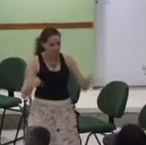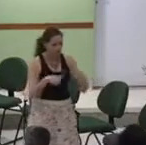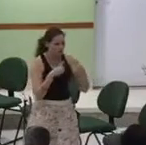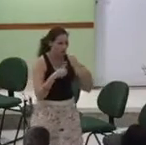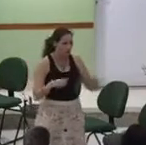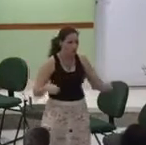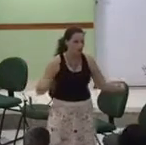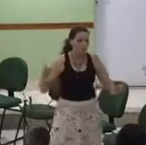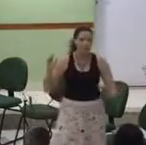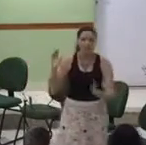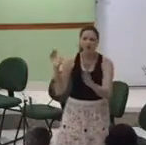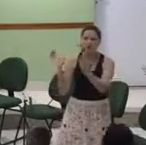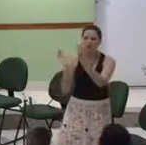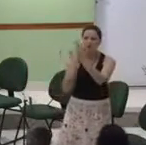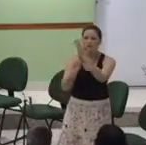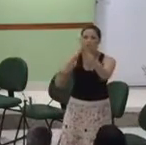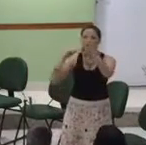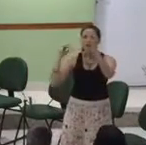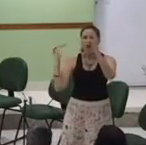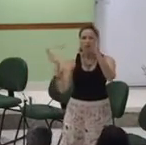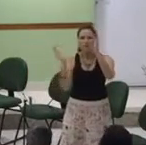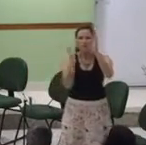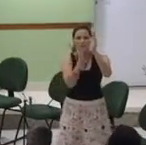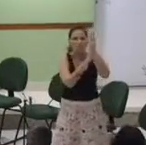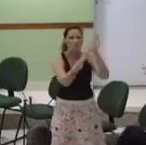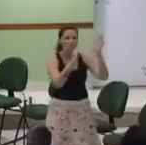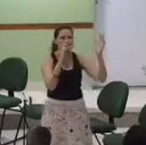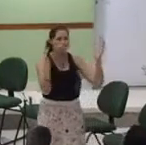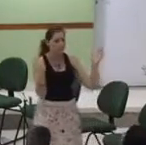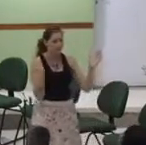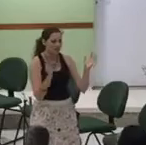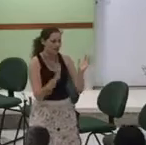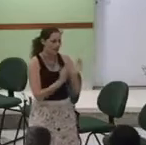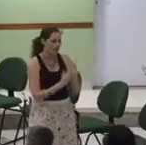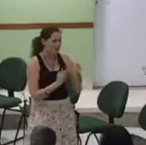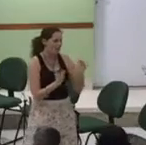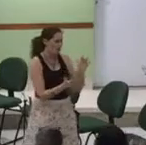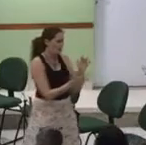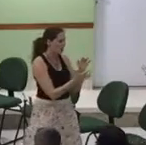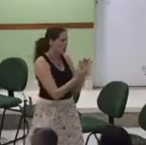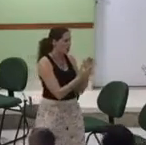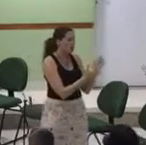louvor A Jesus de Nazareth